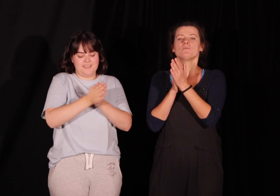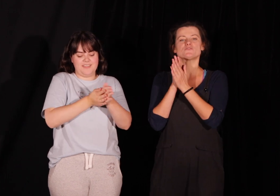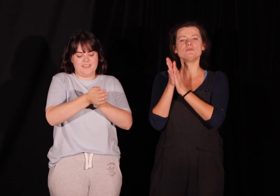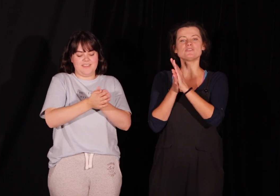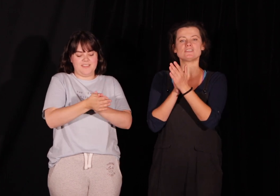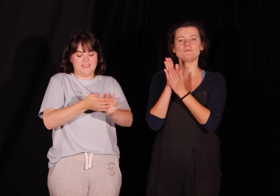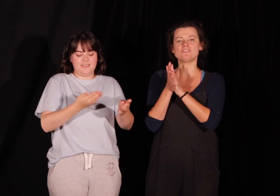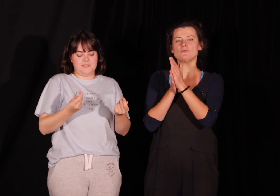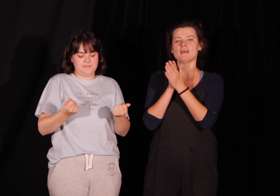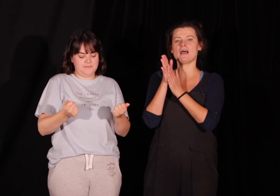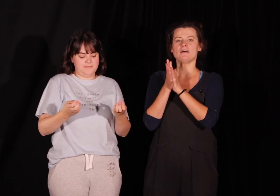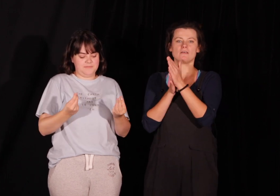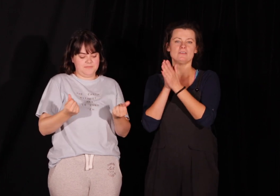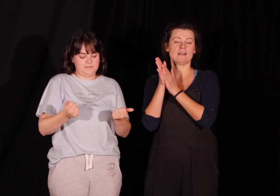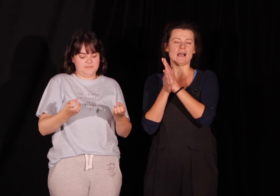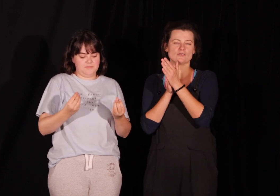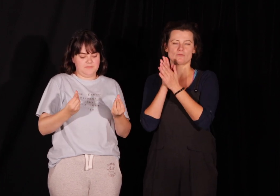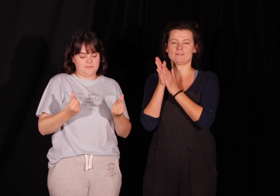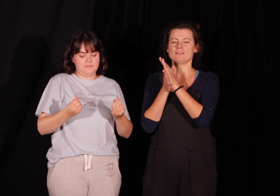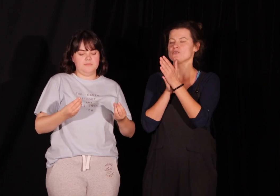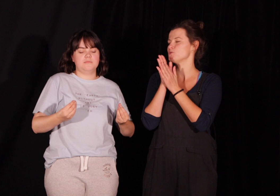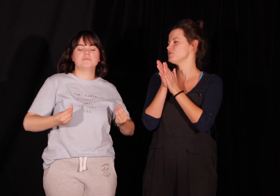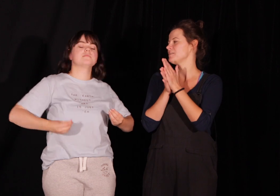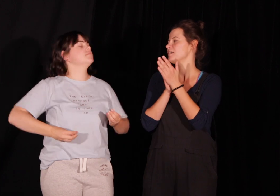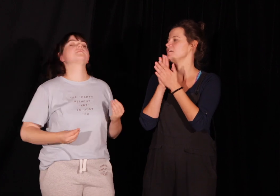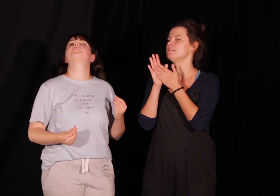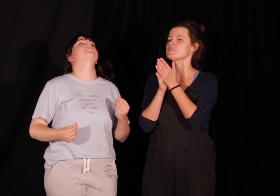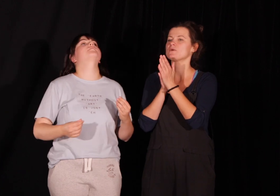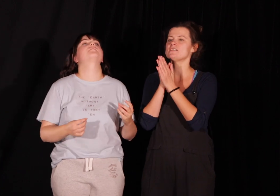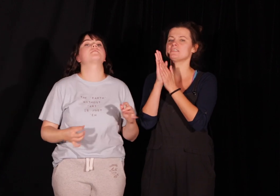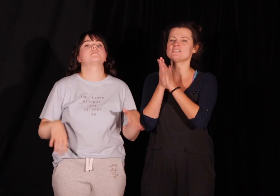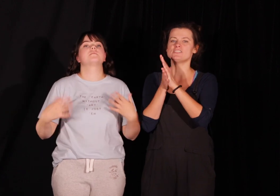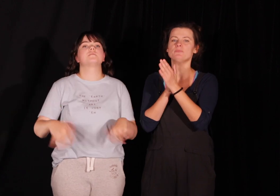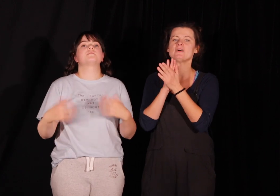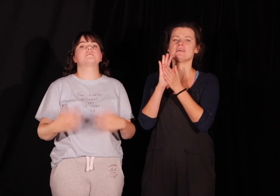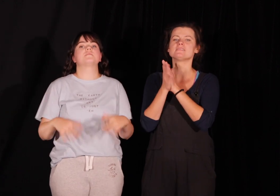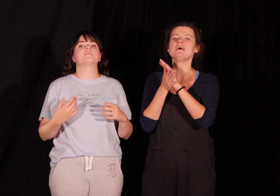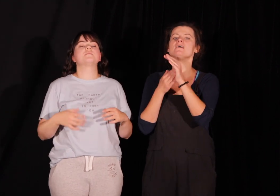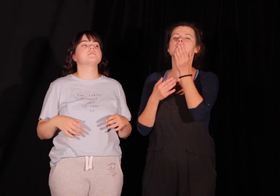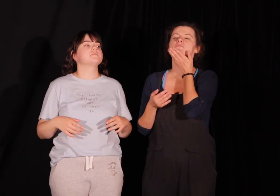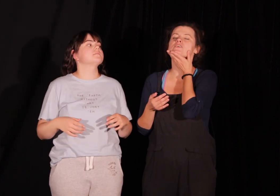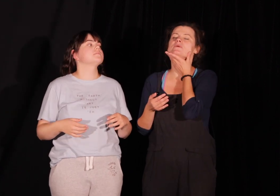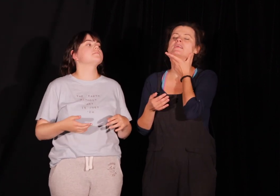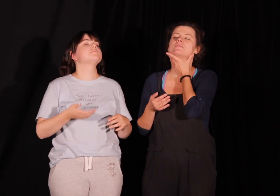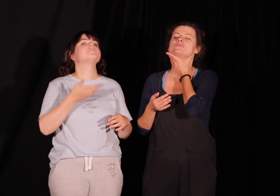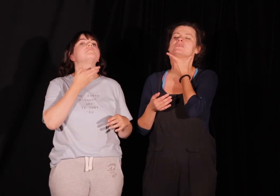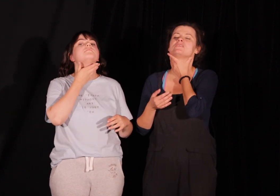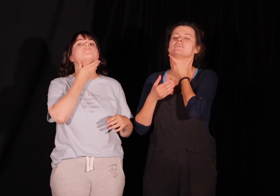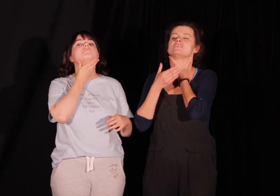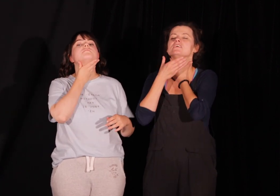Pozwólmy naszemu ciału na tyle relaksu, tak, i rozluźnienia. I teraz, słuchajcie, te nasze ciepłe ręce przekładamy tutaj do naszej